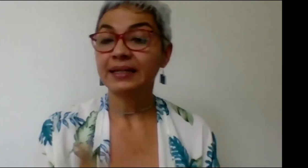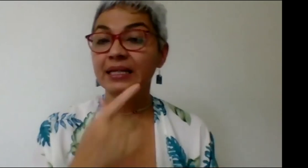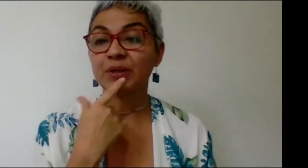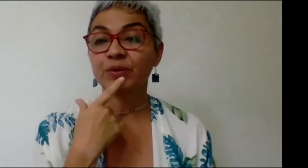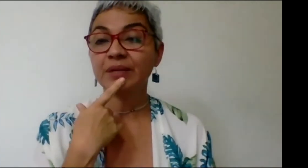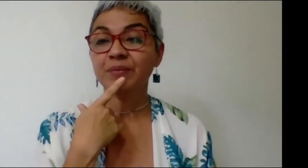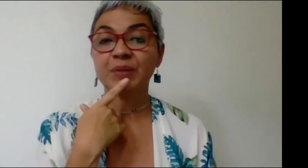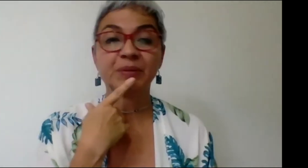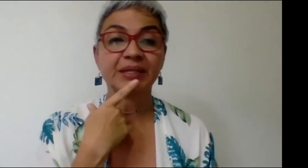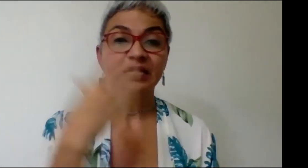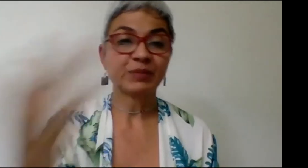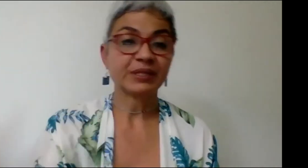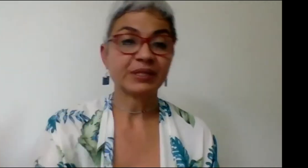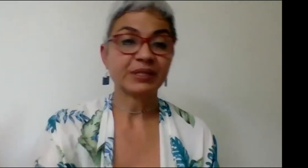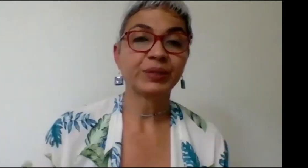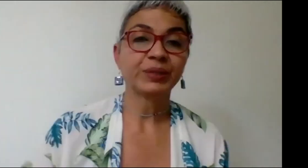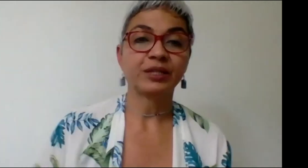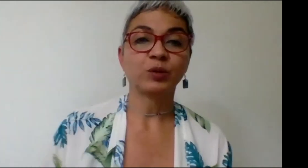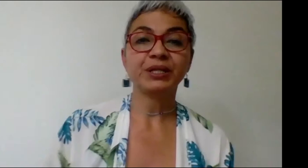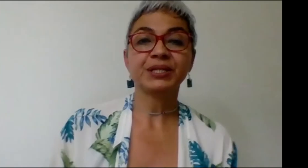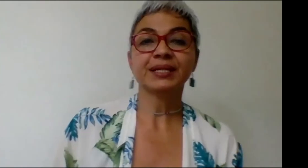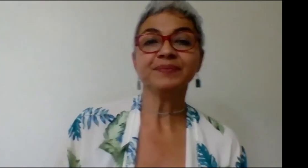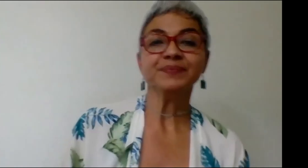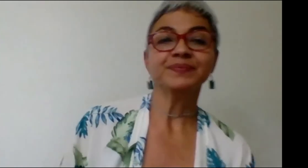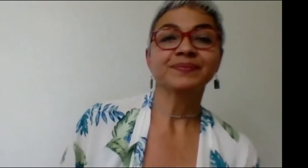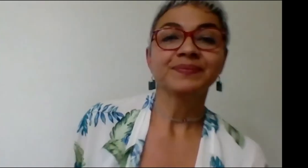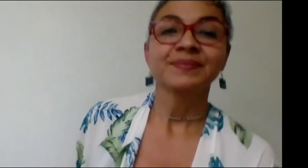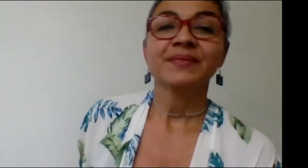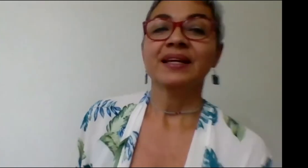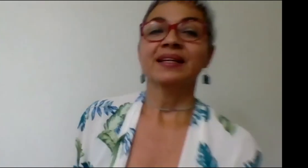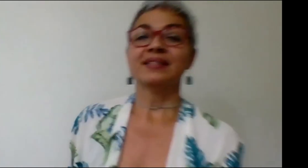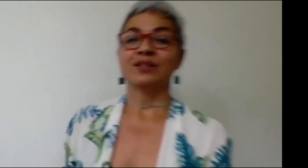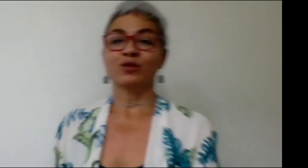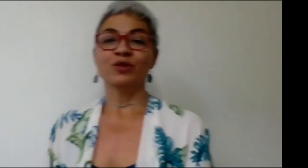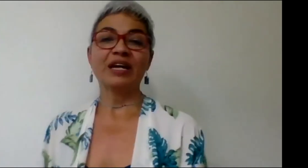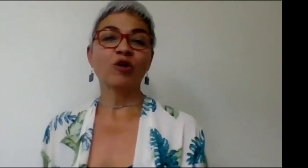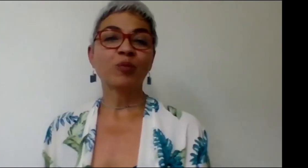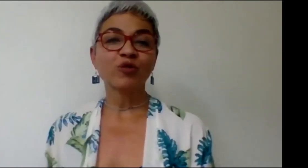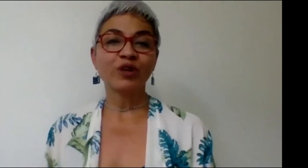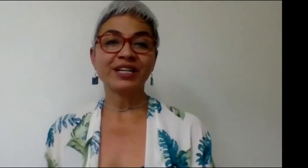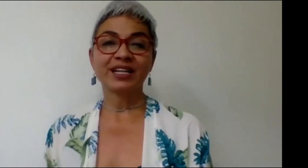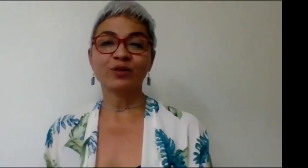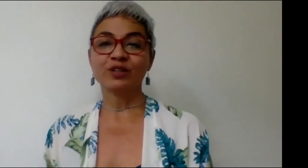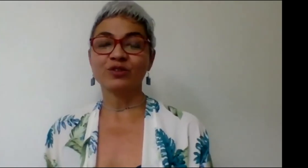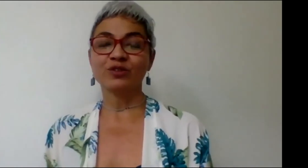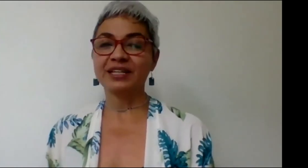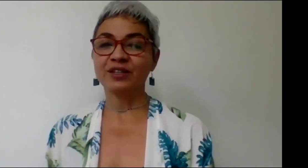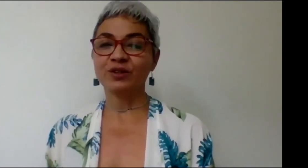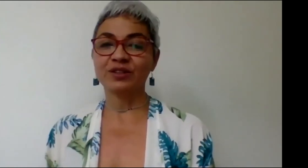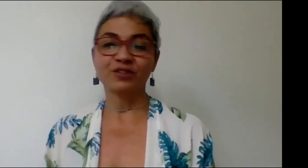la pregunta me permiten les presento a Rubén Darío Pichica que se nos quedó por fuera de la conexión Rubén Darío